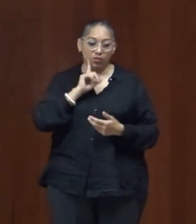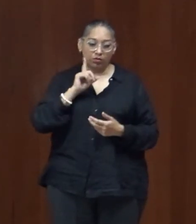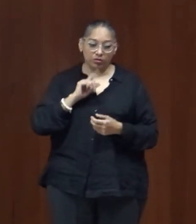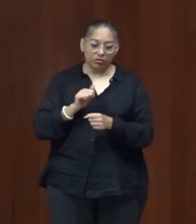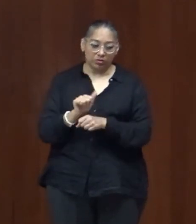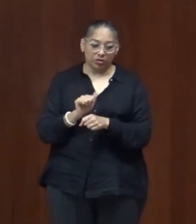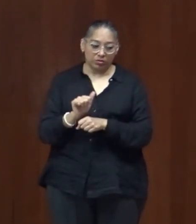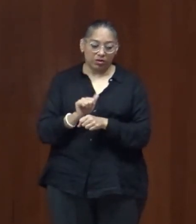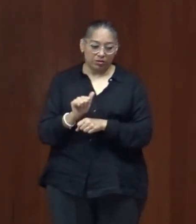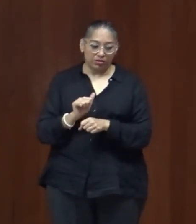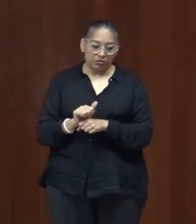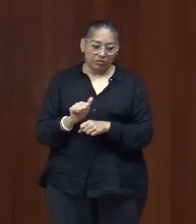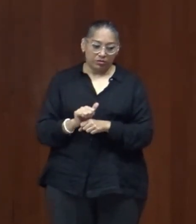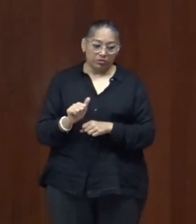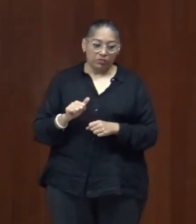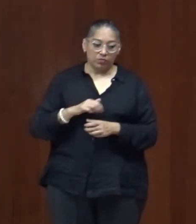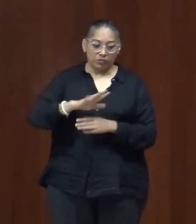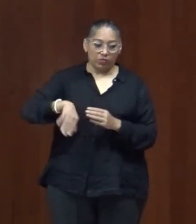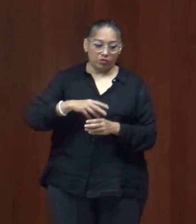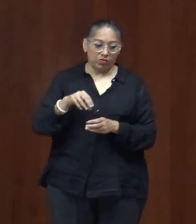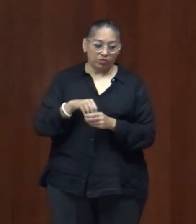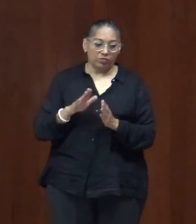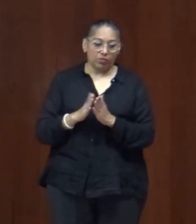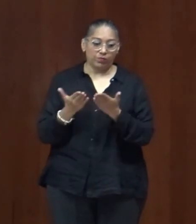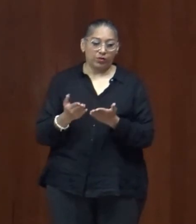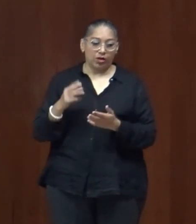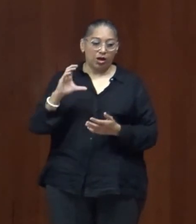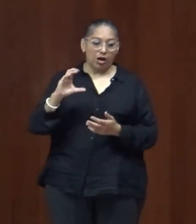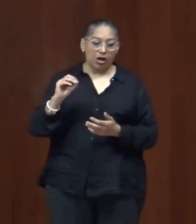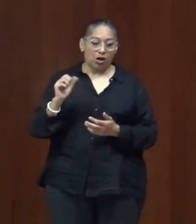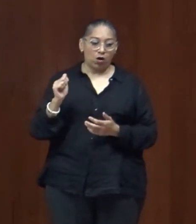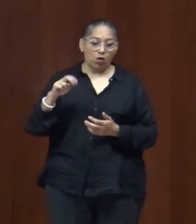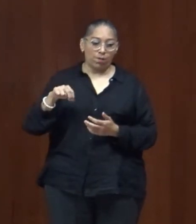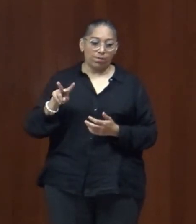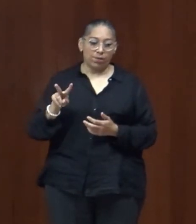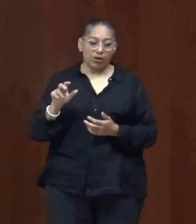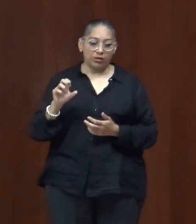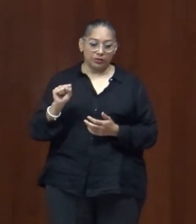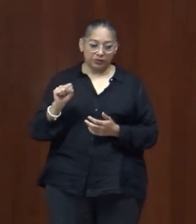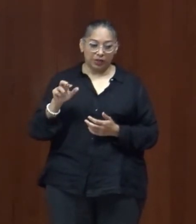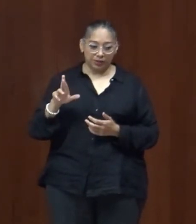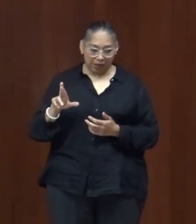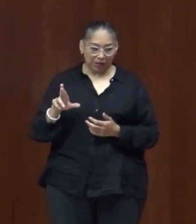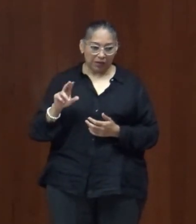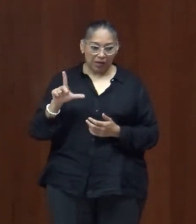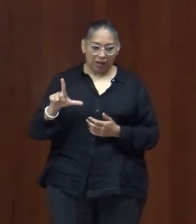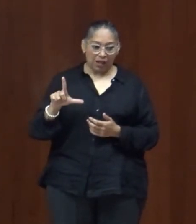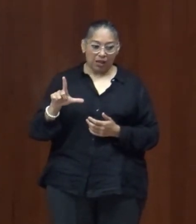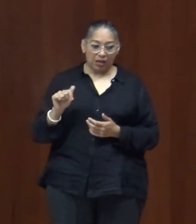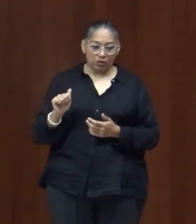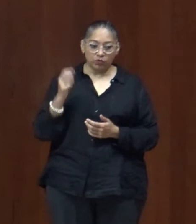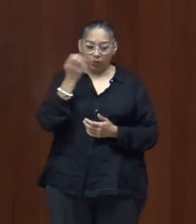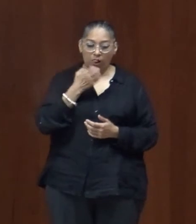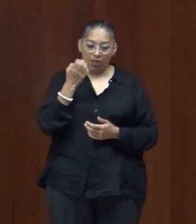que combinaron en un libro que se llama Conversar la Escuela y bueno dice así ver como acto biológico